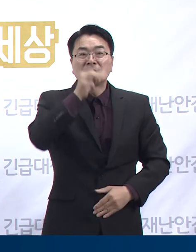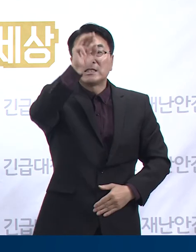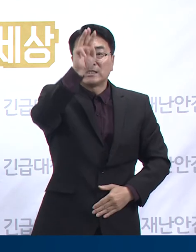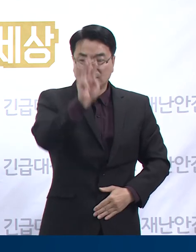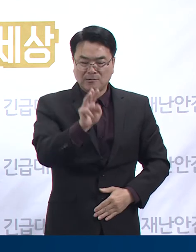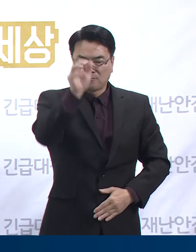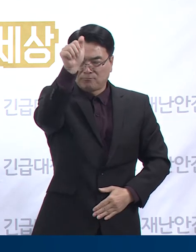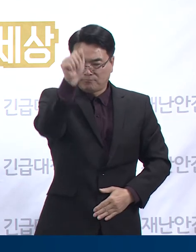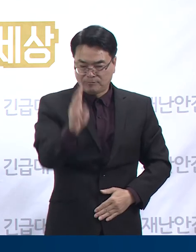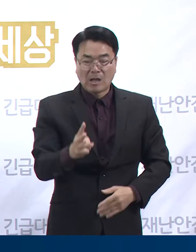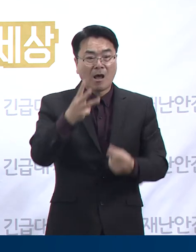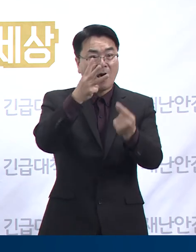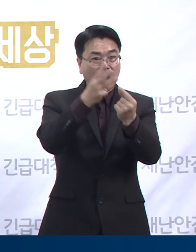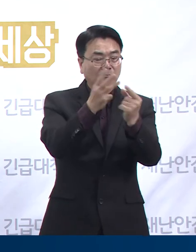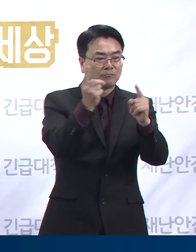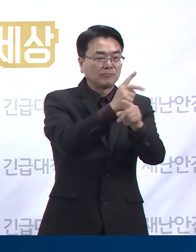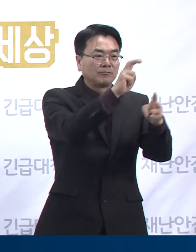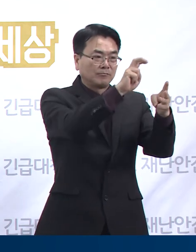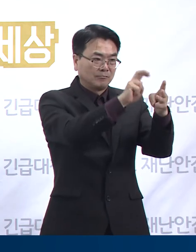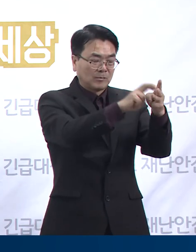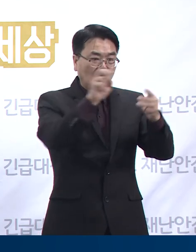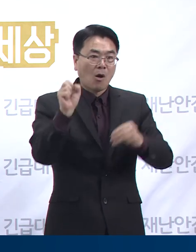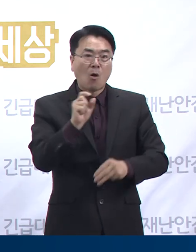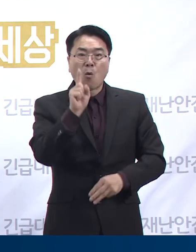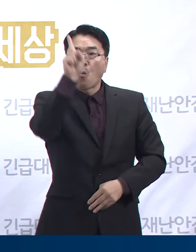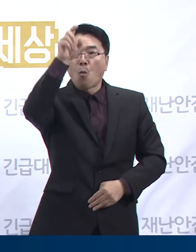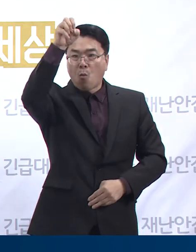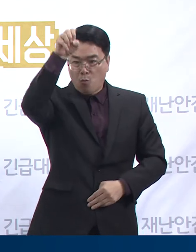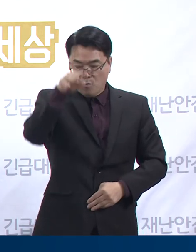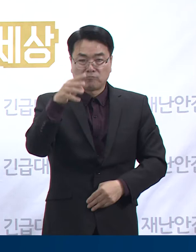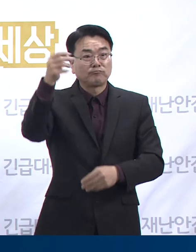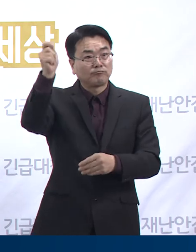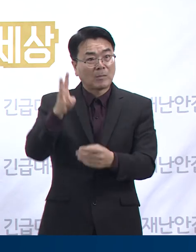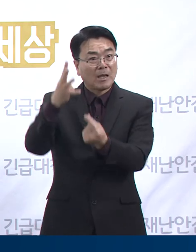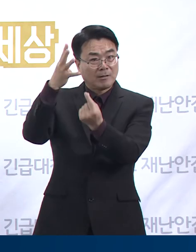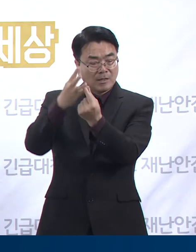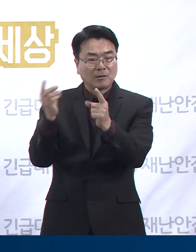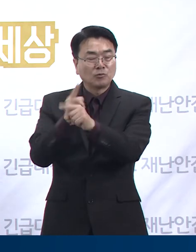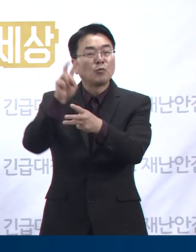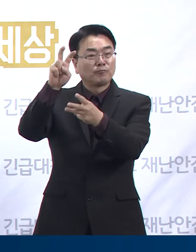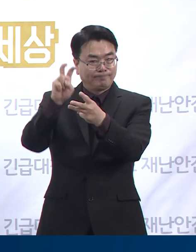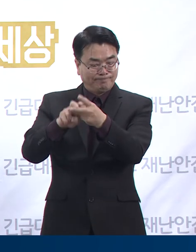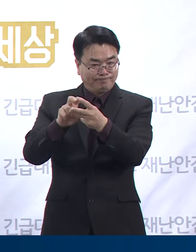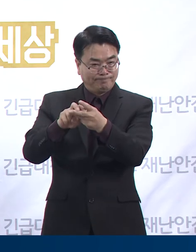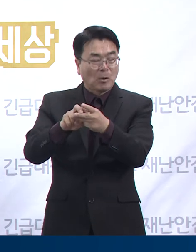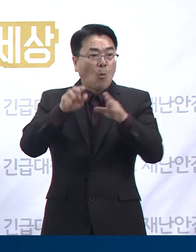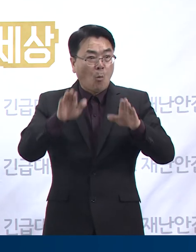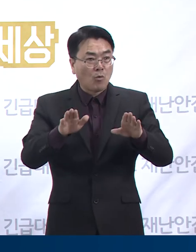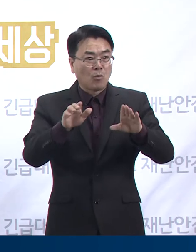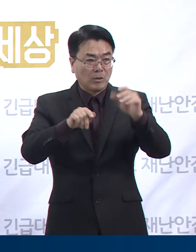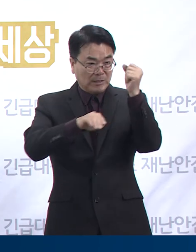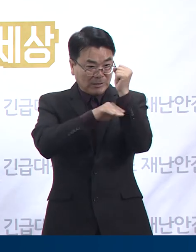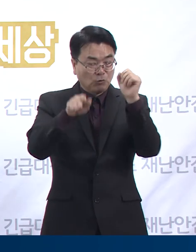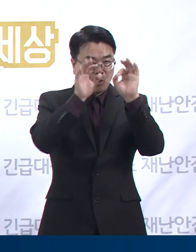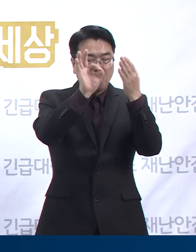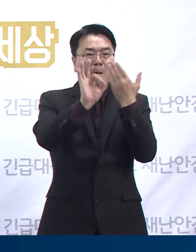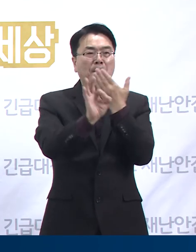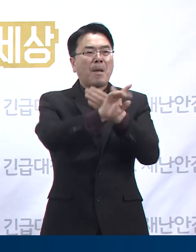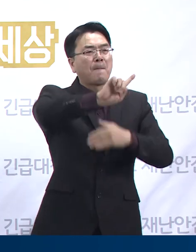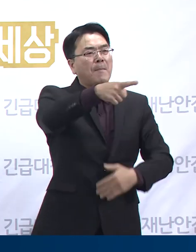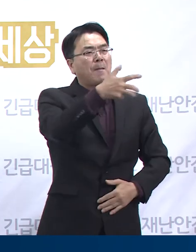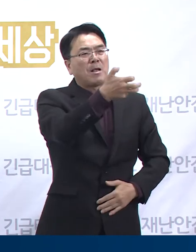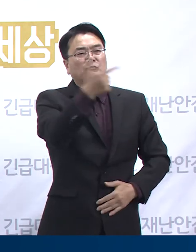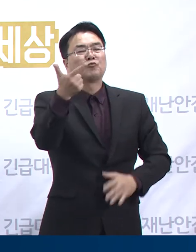생활치료센터와 고향시에 소재한 제4호 생활치료센터에는 10월 27일 18시 기준 188명이 입사하고 있어